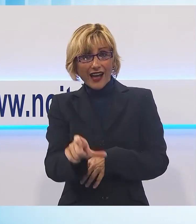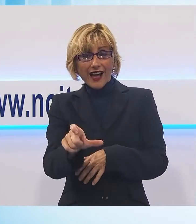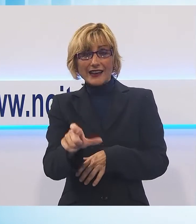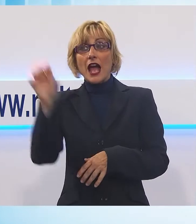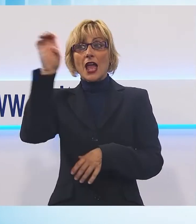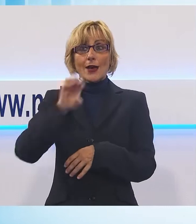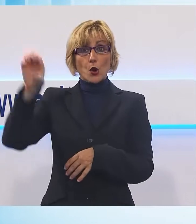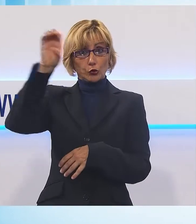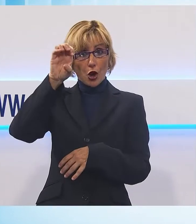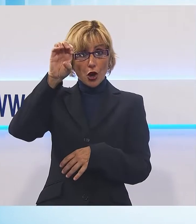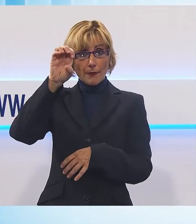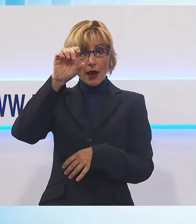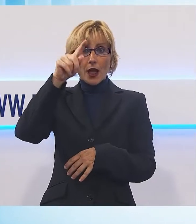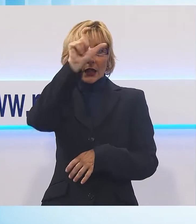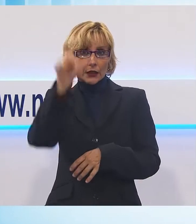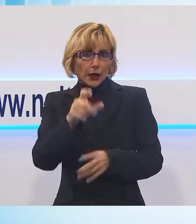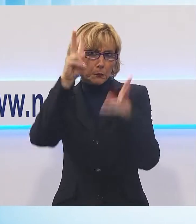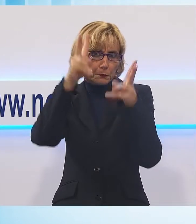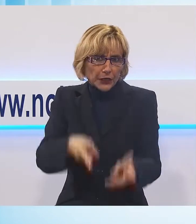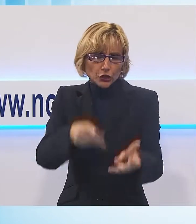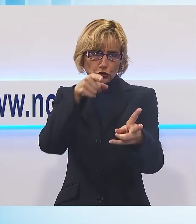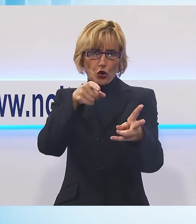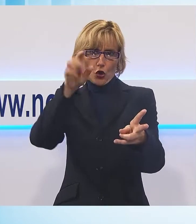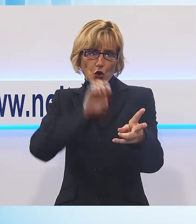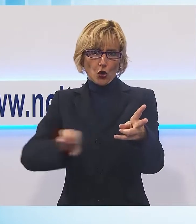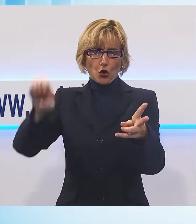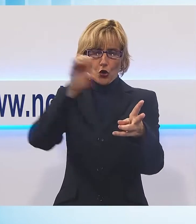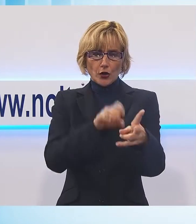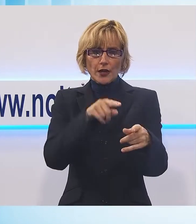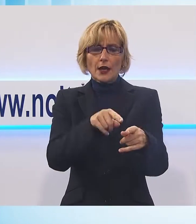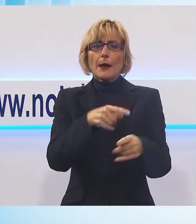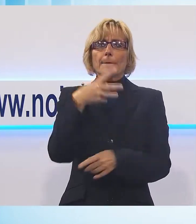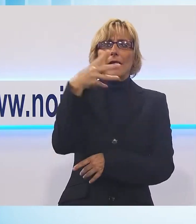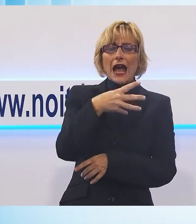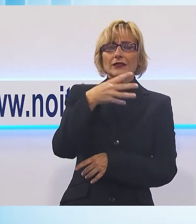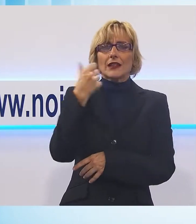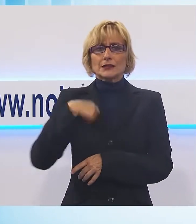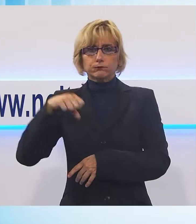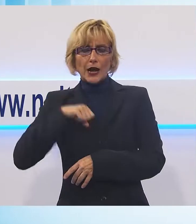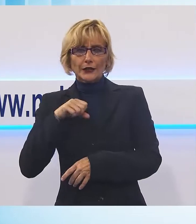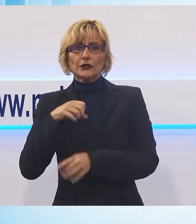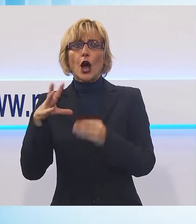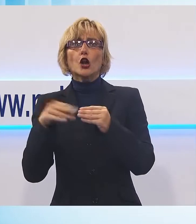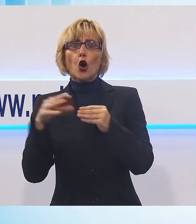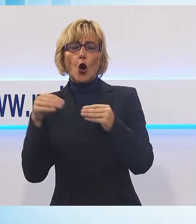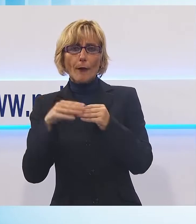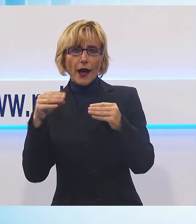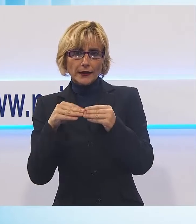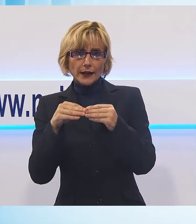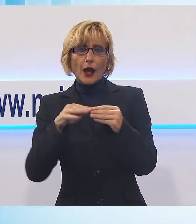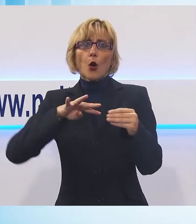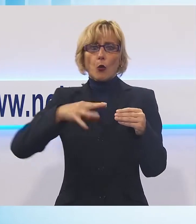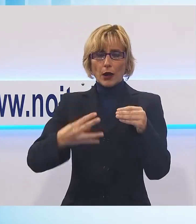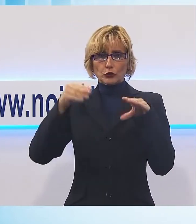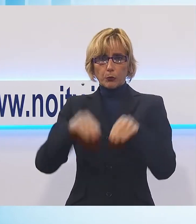al 14% il quarto paese con più abbandoni dopo Malta, Spagna e la Romania che superano il 18%